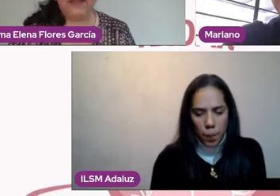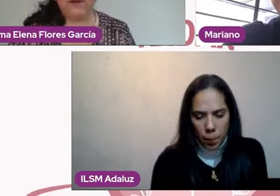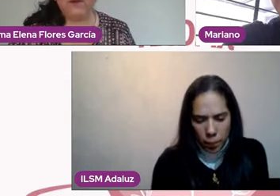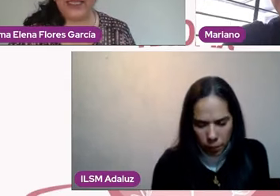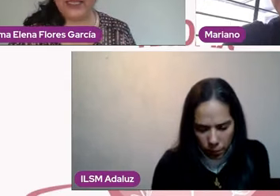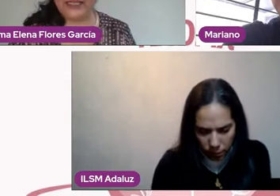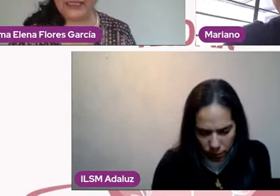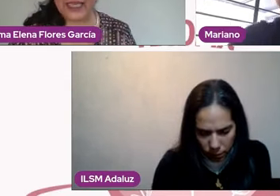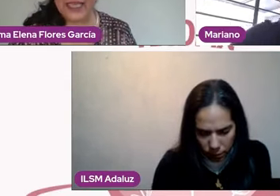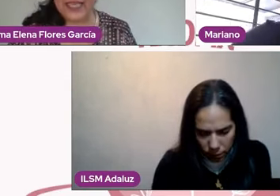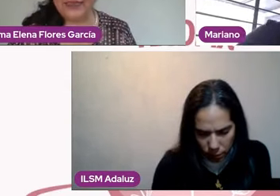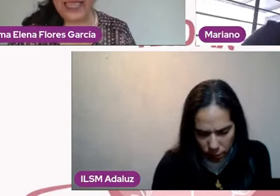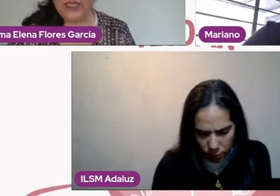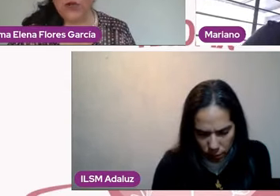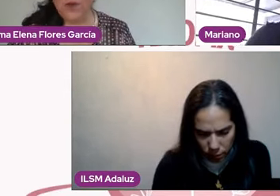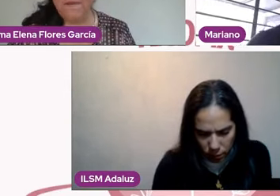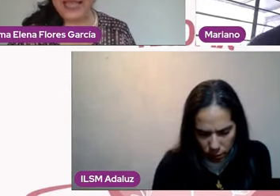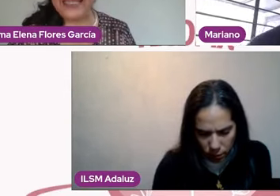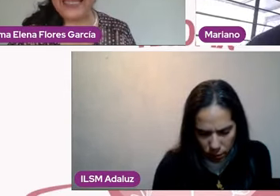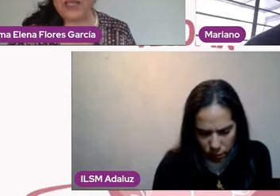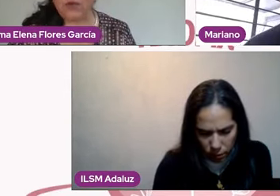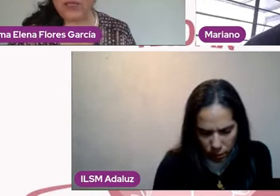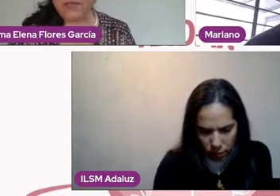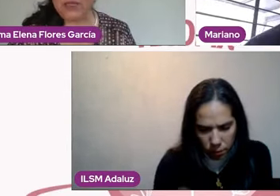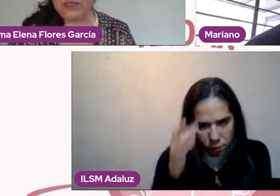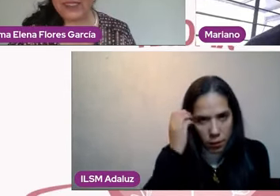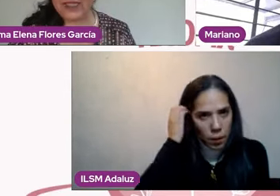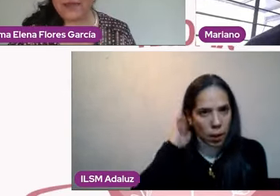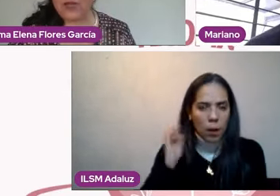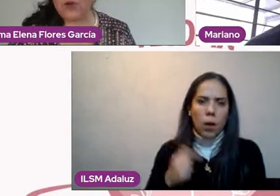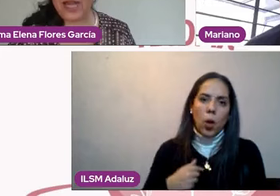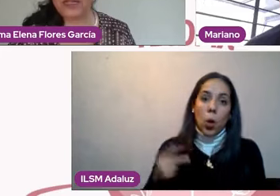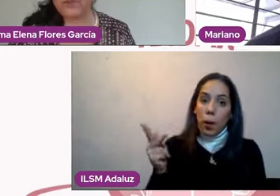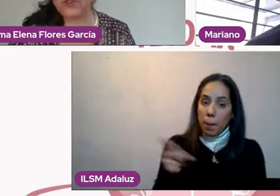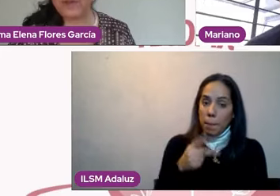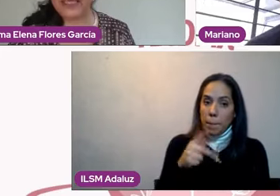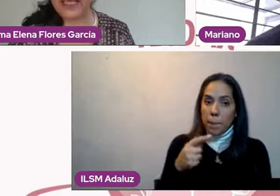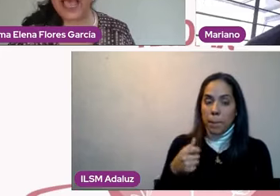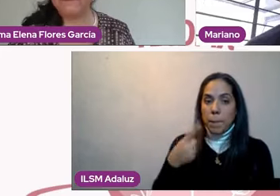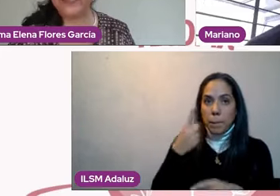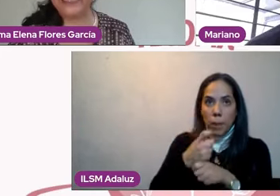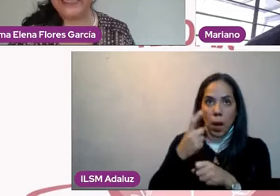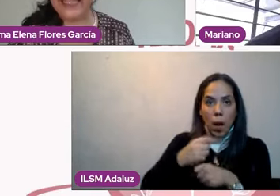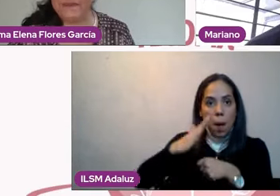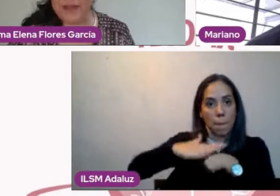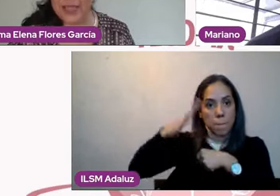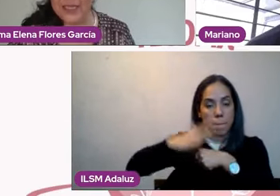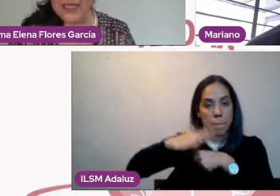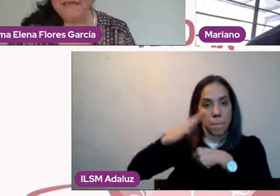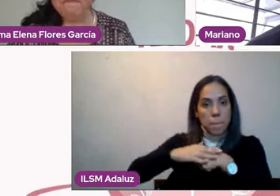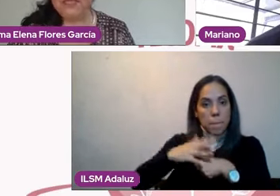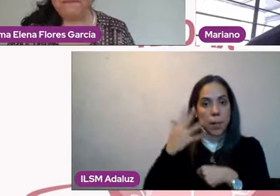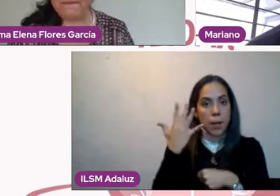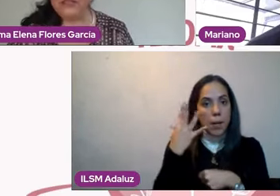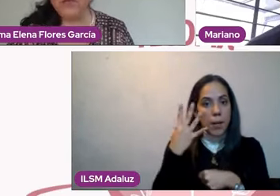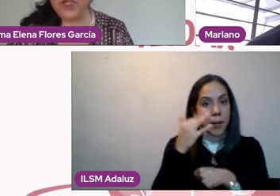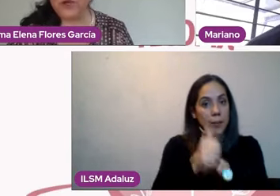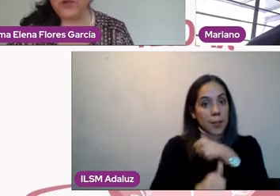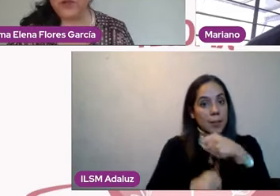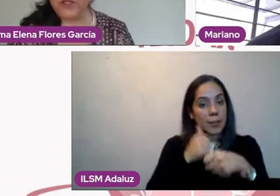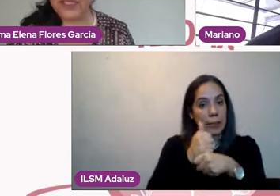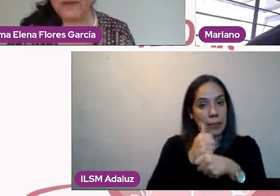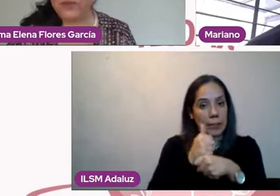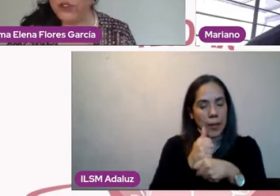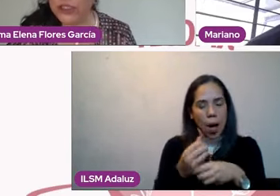Una que dice, tengo más de 50 y me cuesta trabajo la responsabilidad afectiva. Mis papás